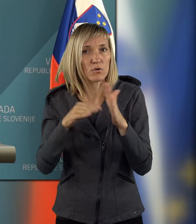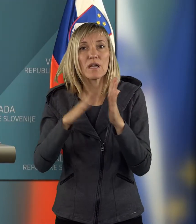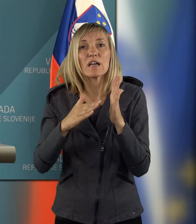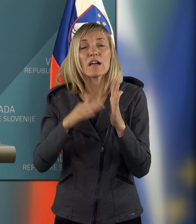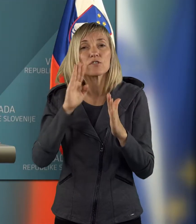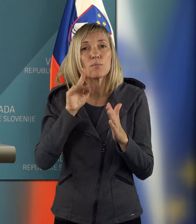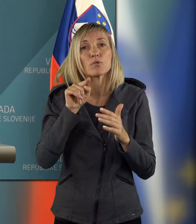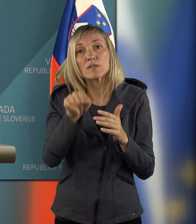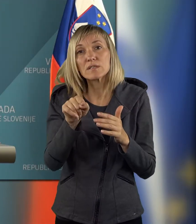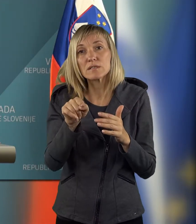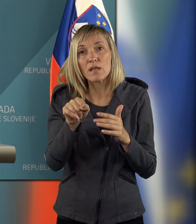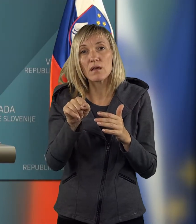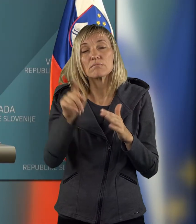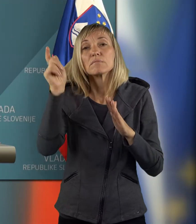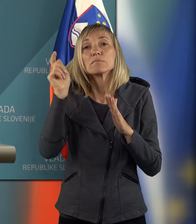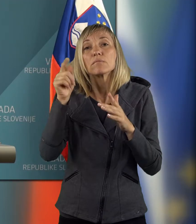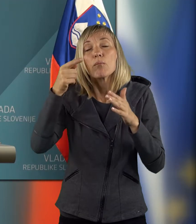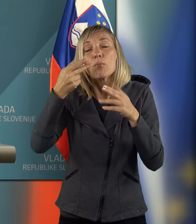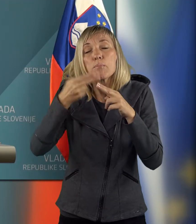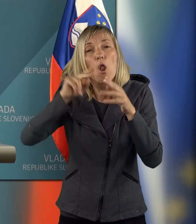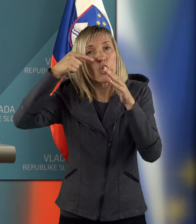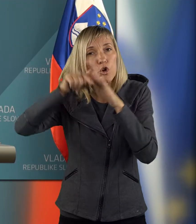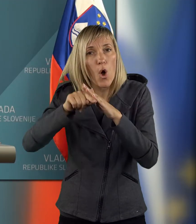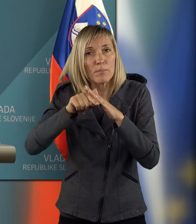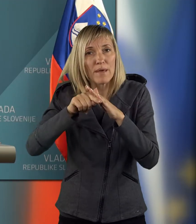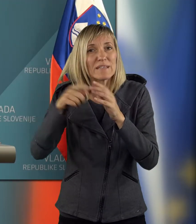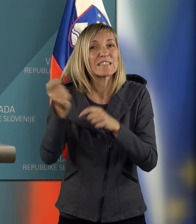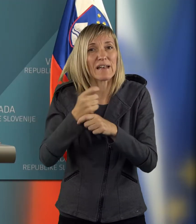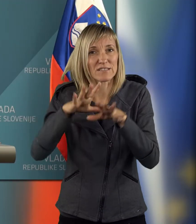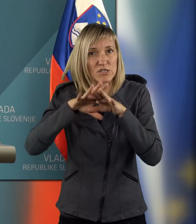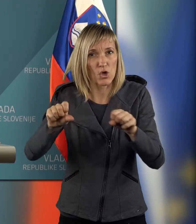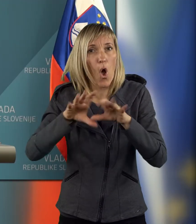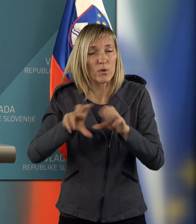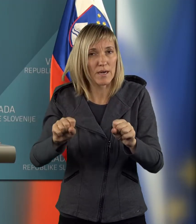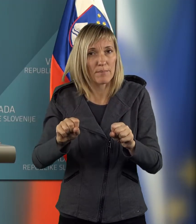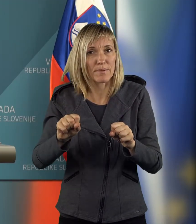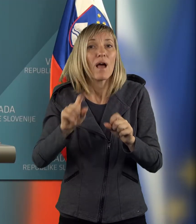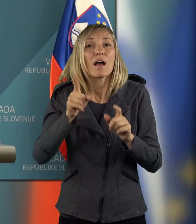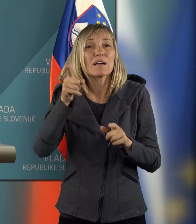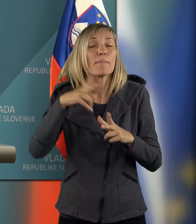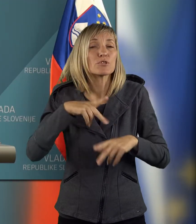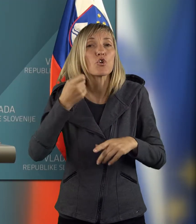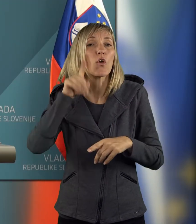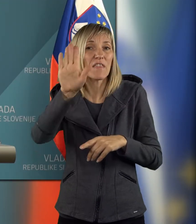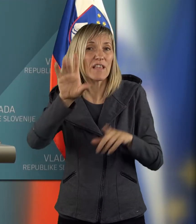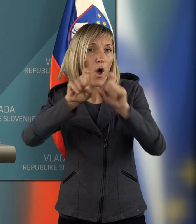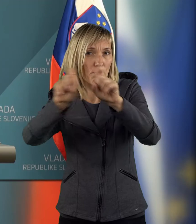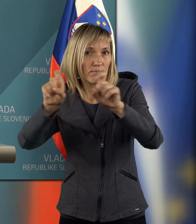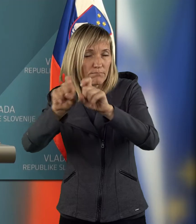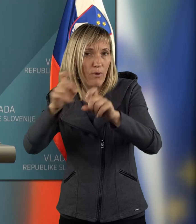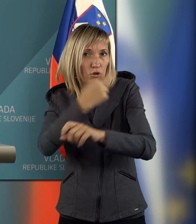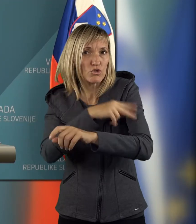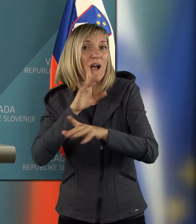kakšni bodo pa siceršni globi sanacijski ukrepi? Kaj boste pričakovali od bolnišnic? Boste tja poslali sanacijske ekipe?